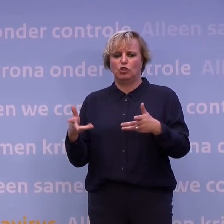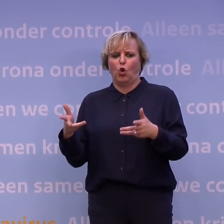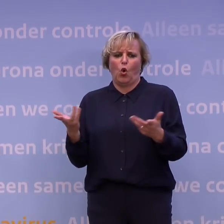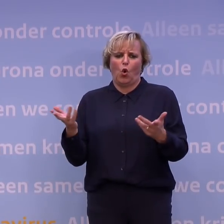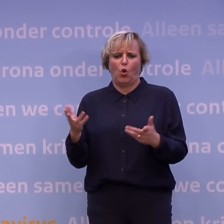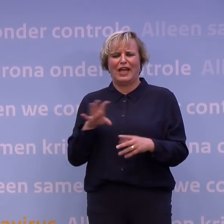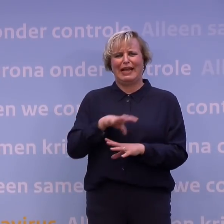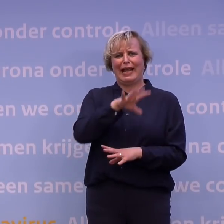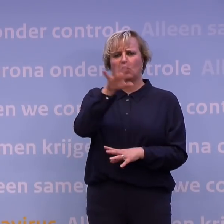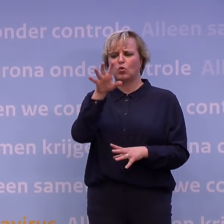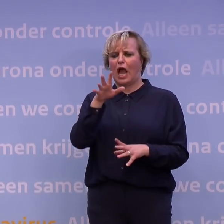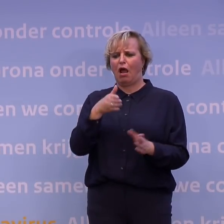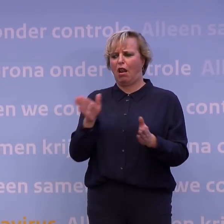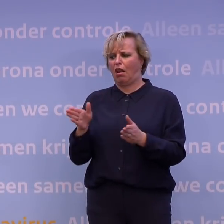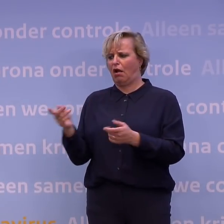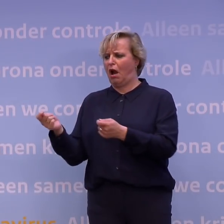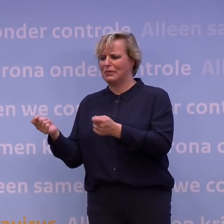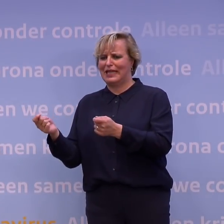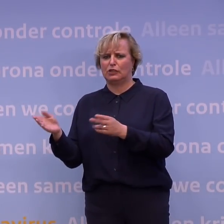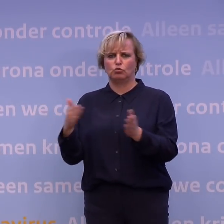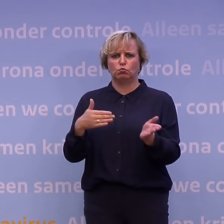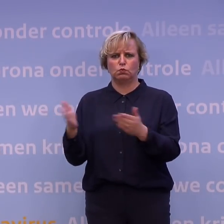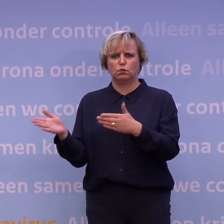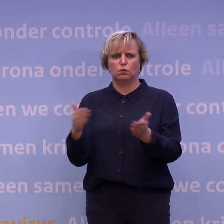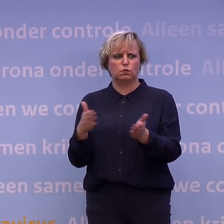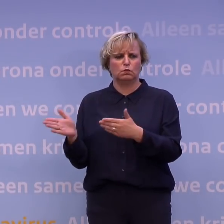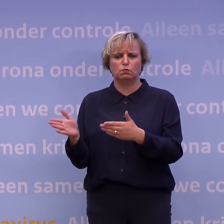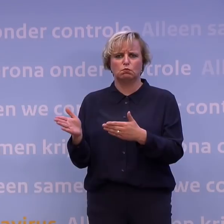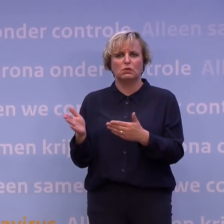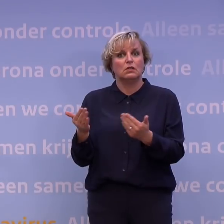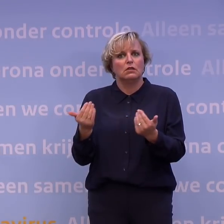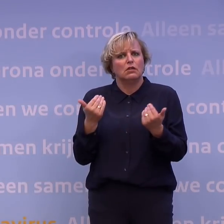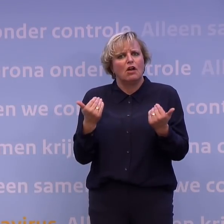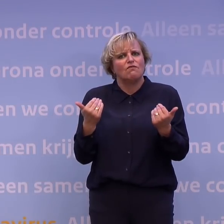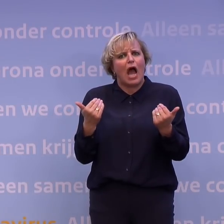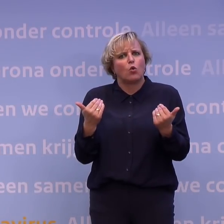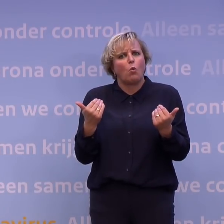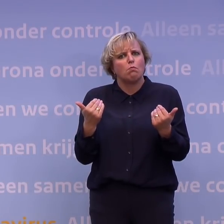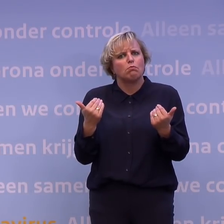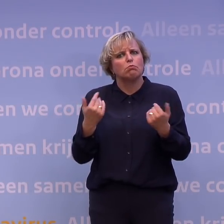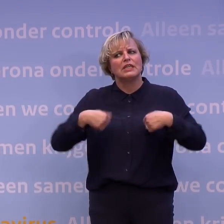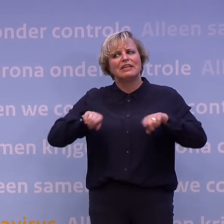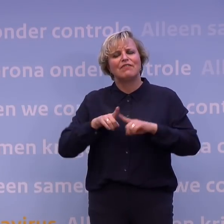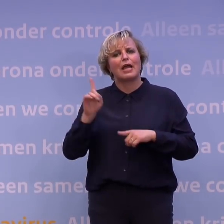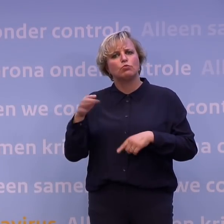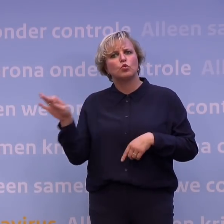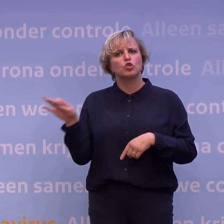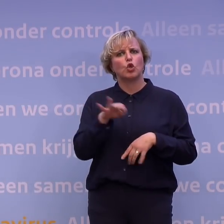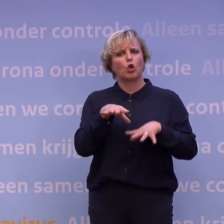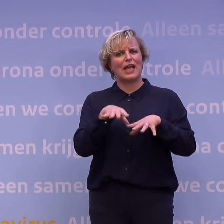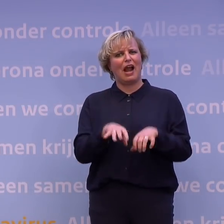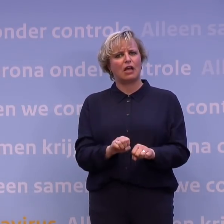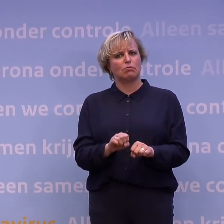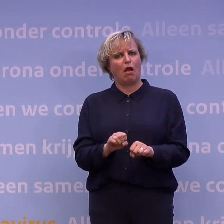gezag en u het kabinet? En waarom zouden we per se terug willen naar deze aanpak die in onze